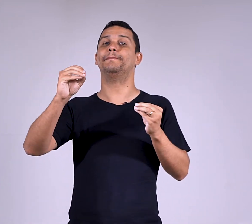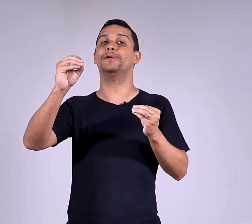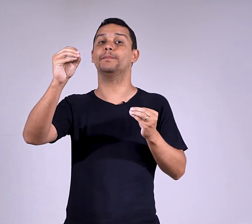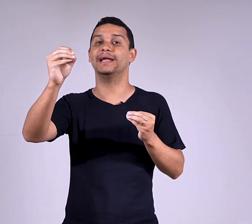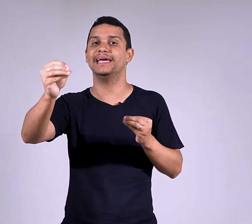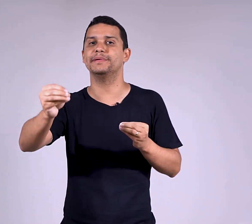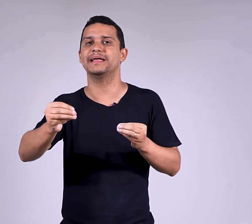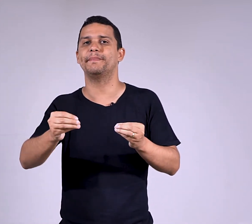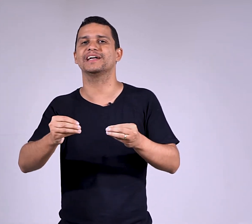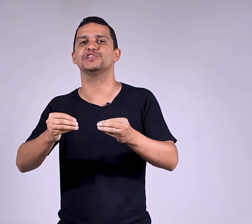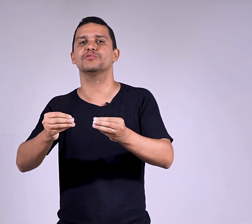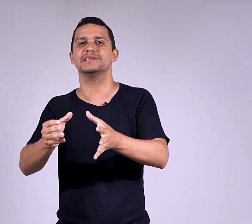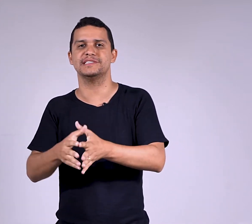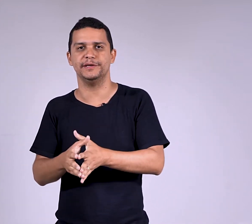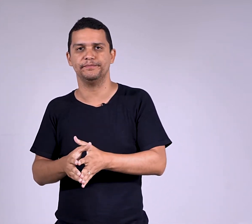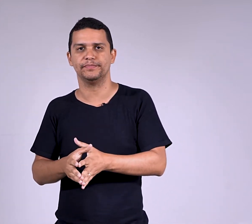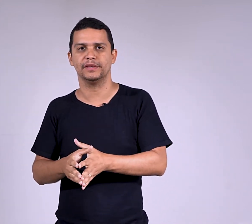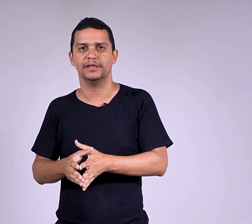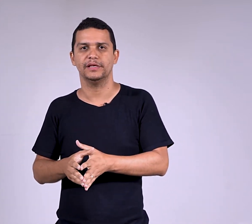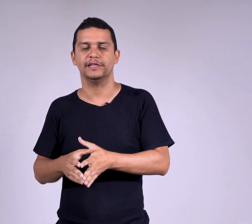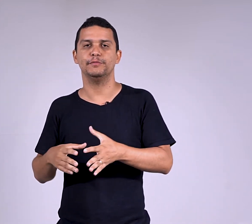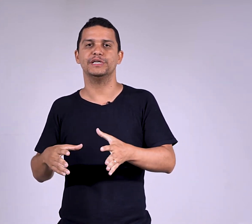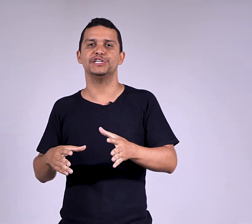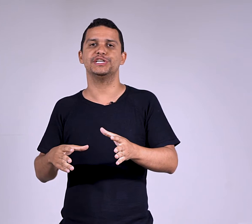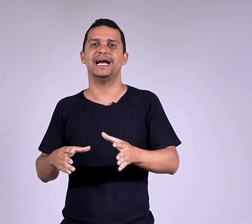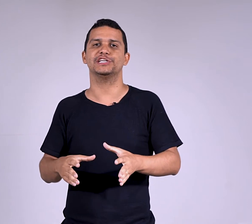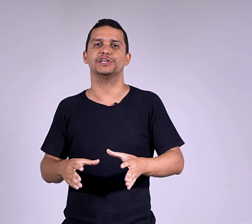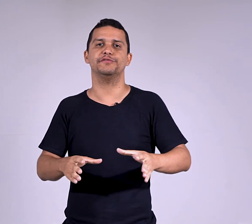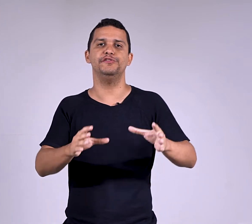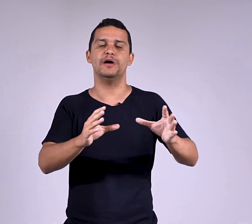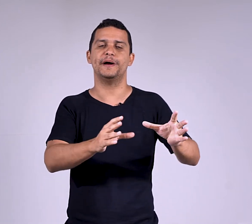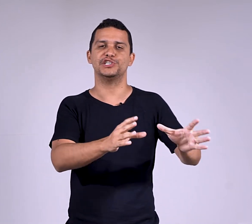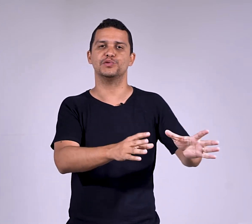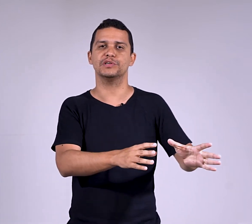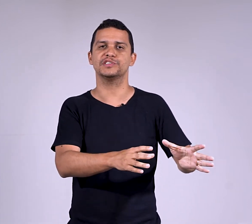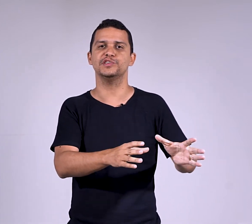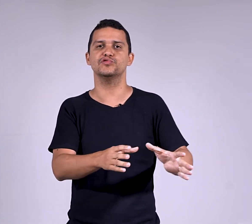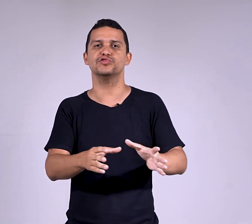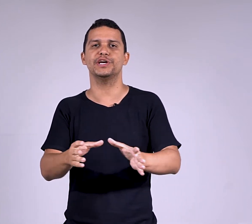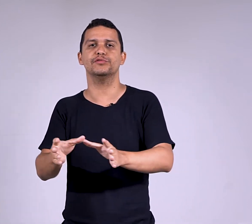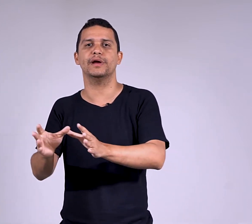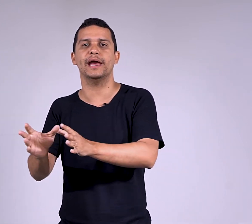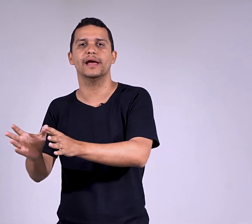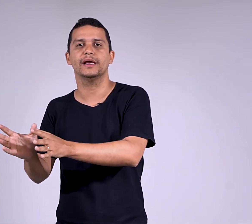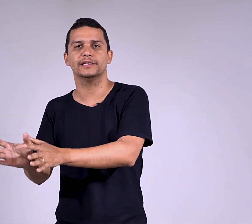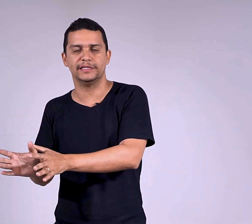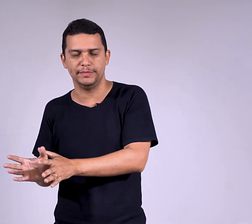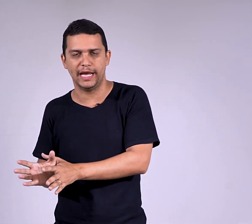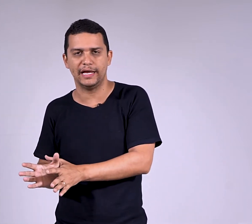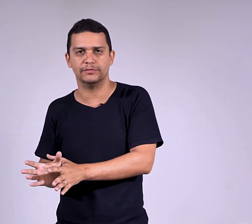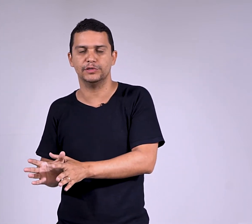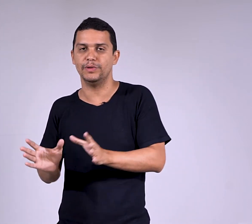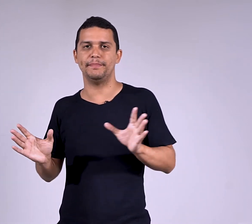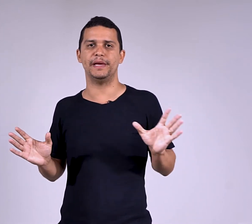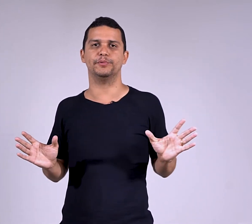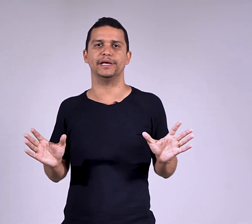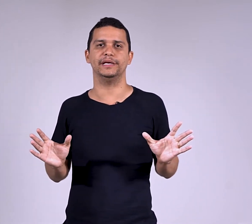problema da partícula si. Tem muita gente que acha que viu a partícula si, o sujeito é indeterminado. Não é bem por aí.